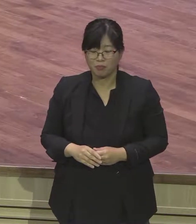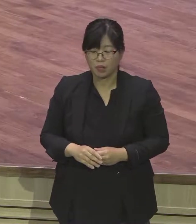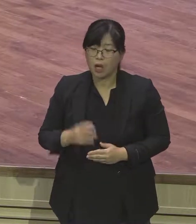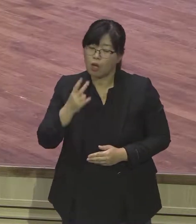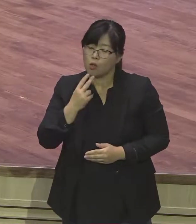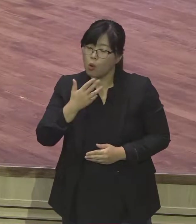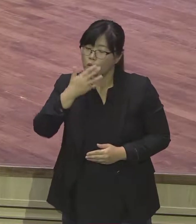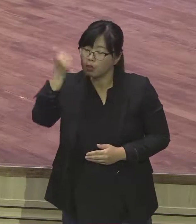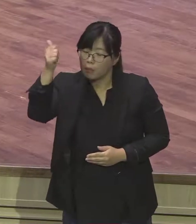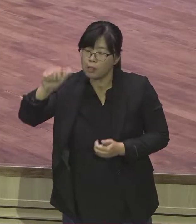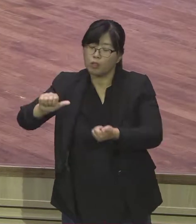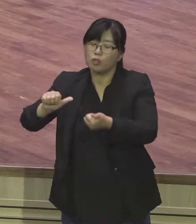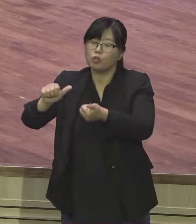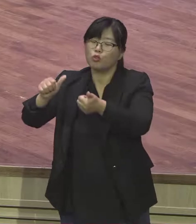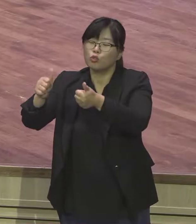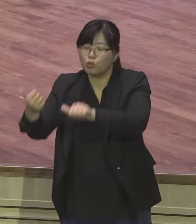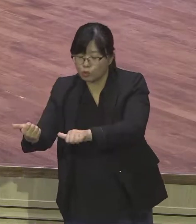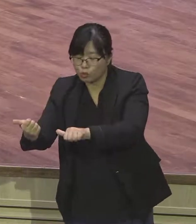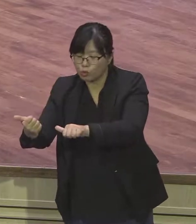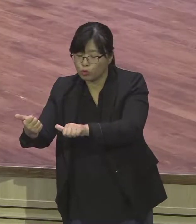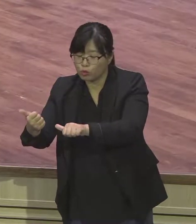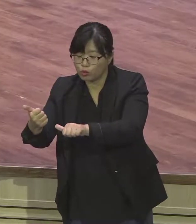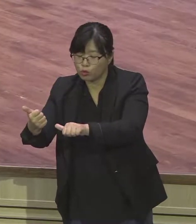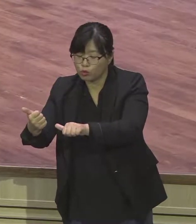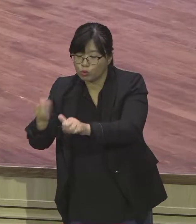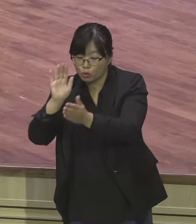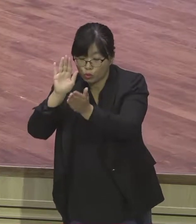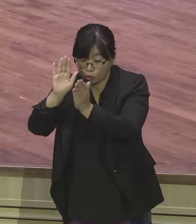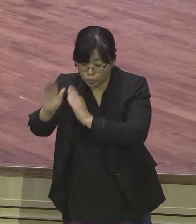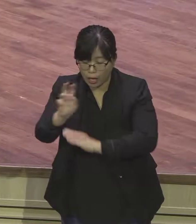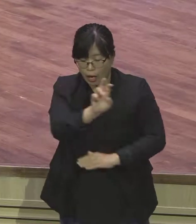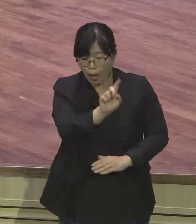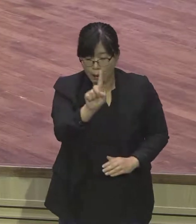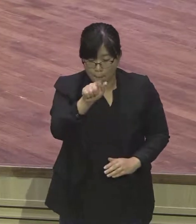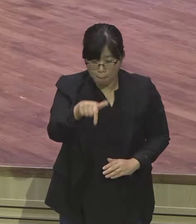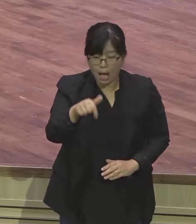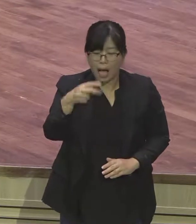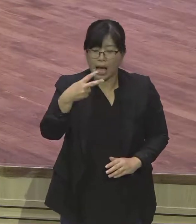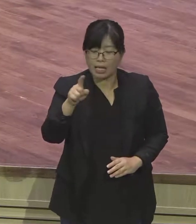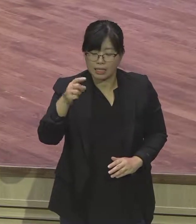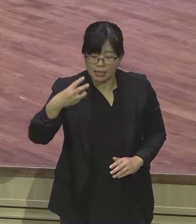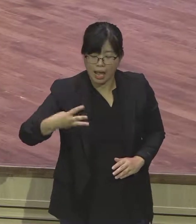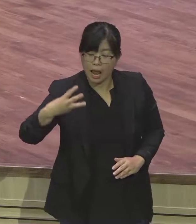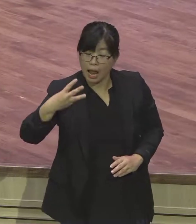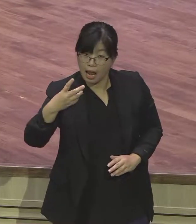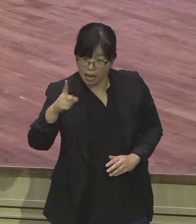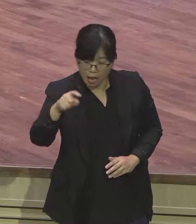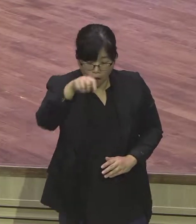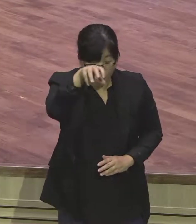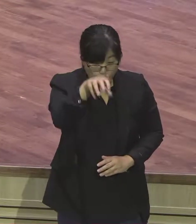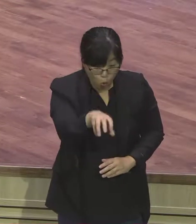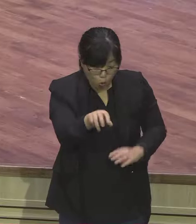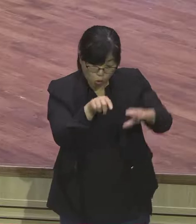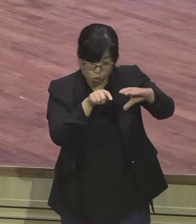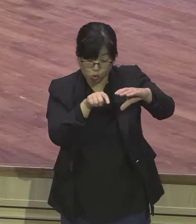장사를 치르면서 마음 한구석에 계속 불안한 사람들이였어요. 그들이 다름 아닌 요섭의